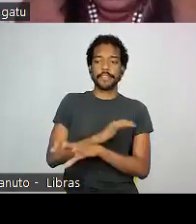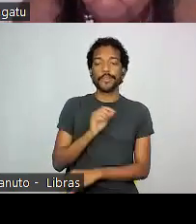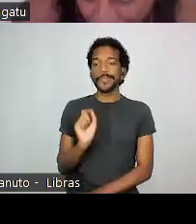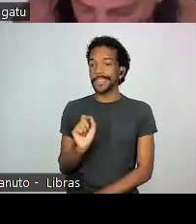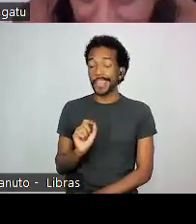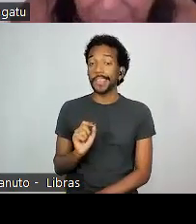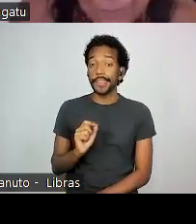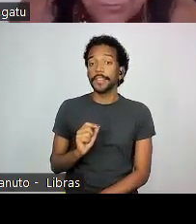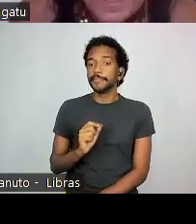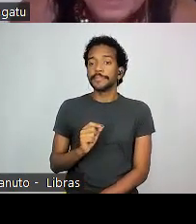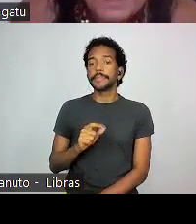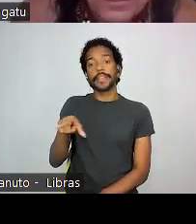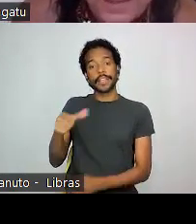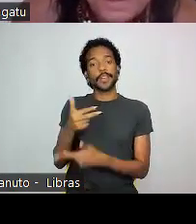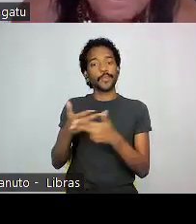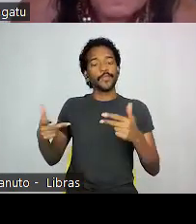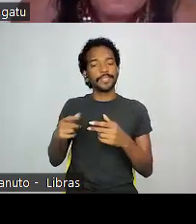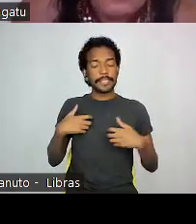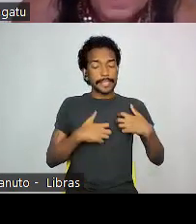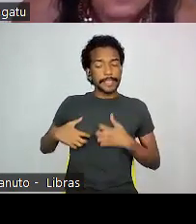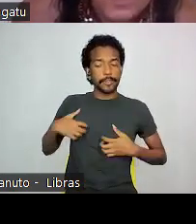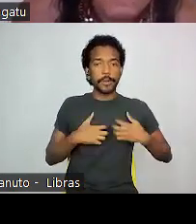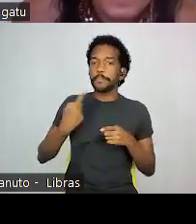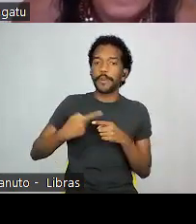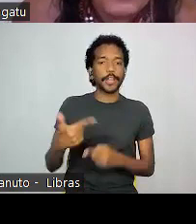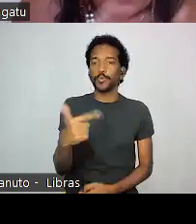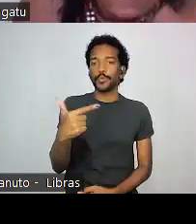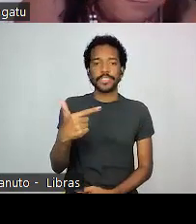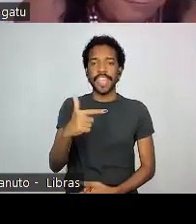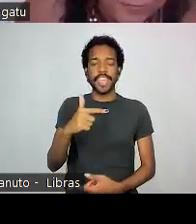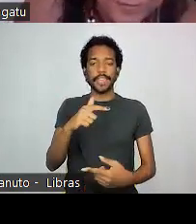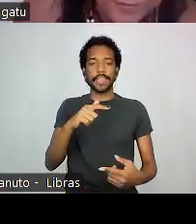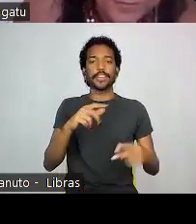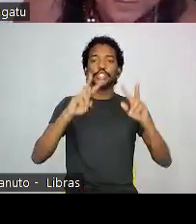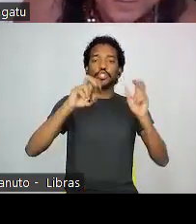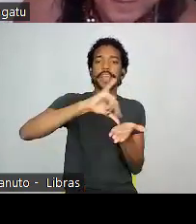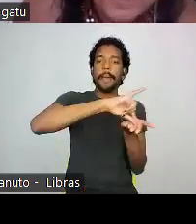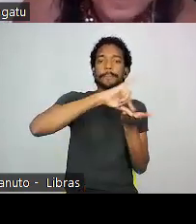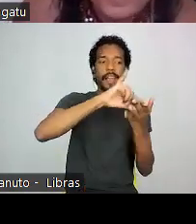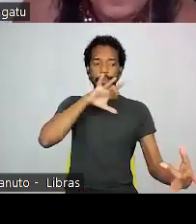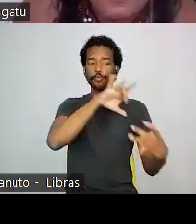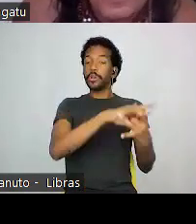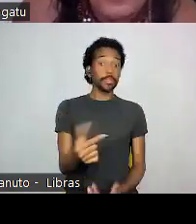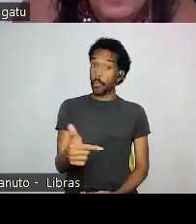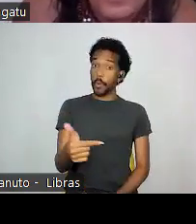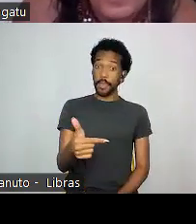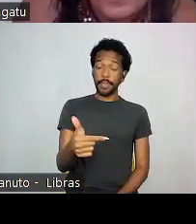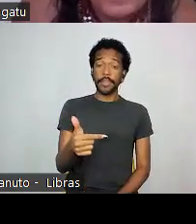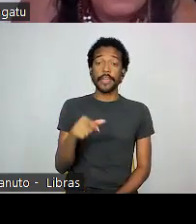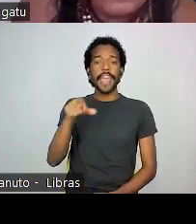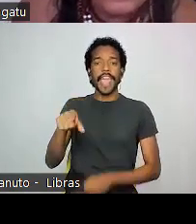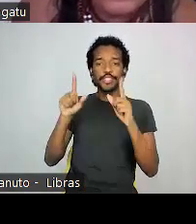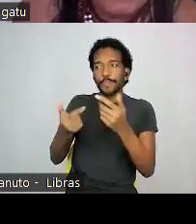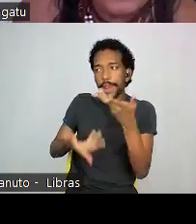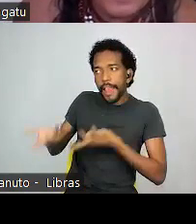essa coisa incomoda porque ela não tem o laço com o capitalismo. Isso incomoda essa relação com a natureza,